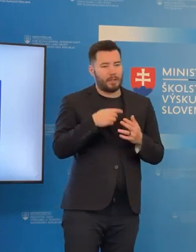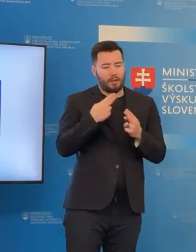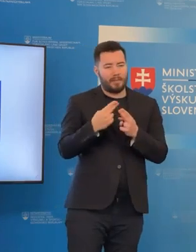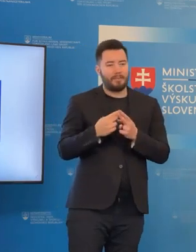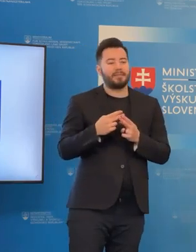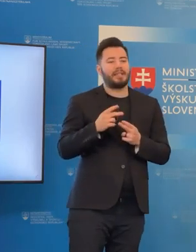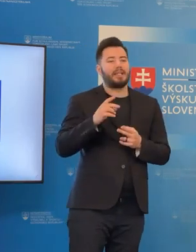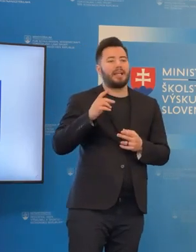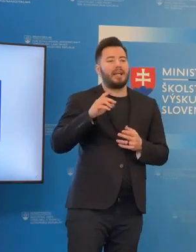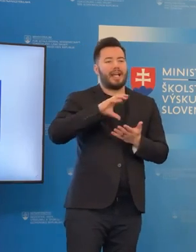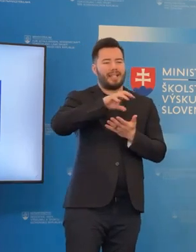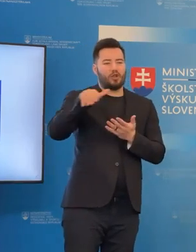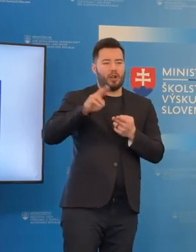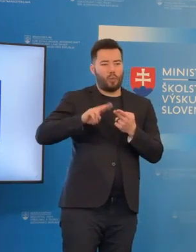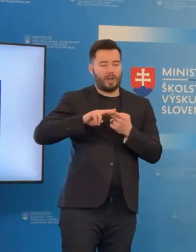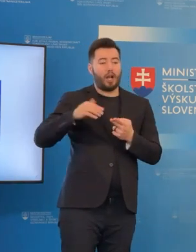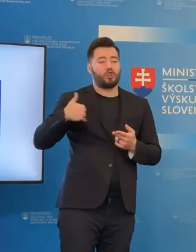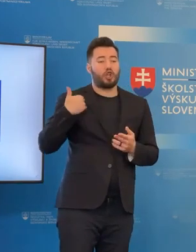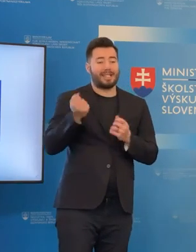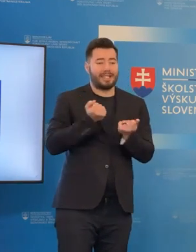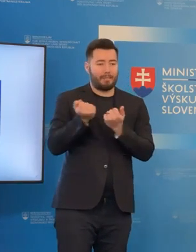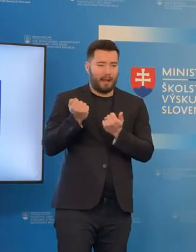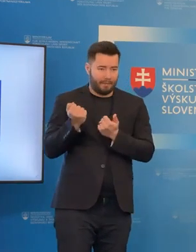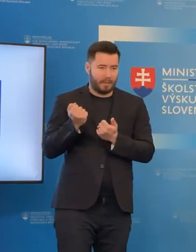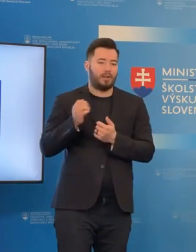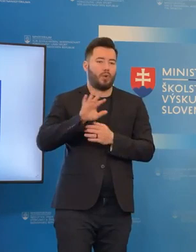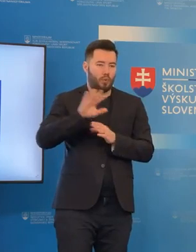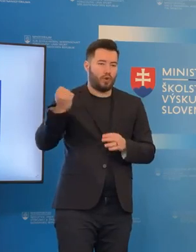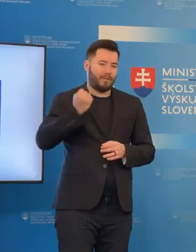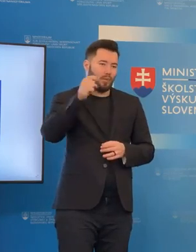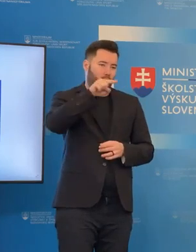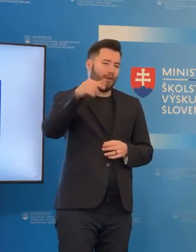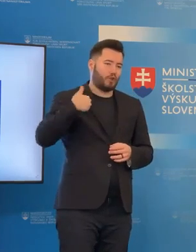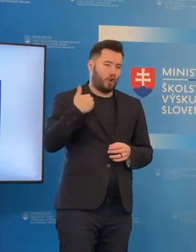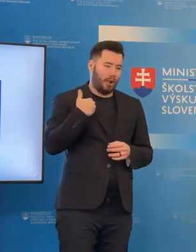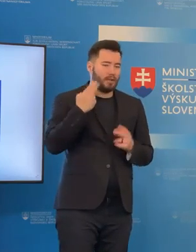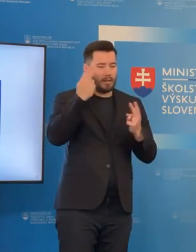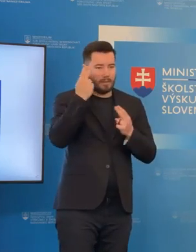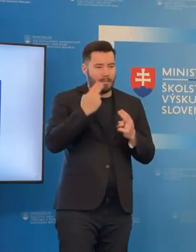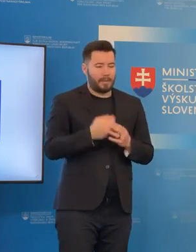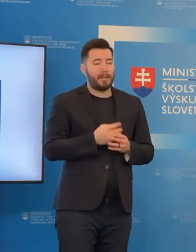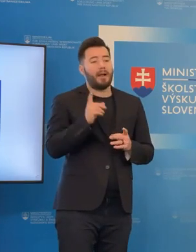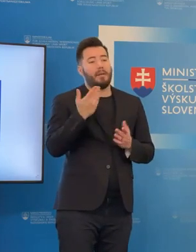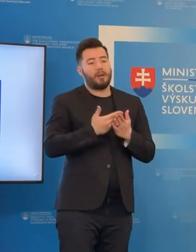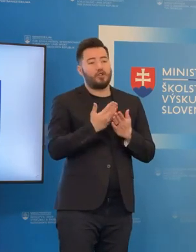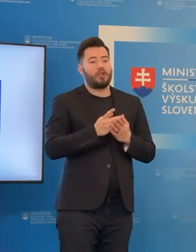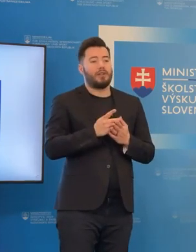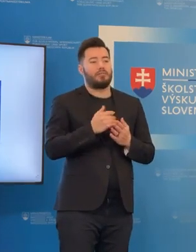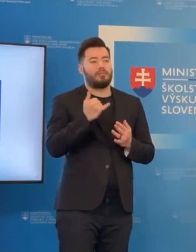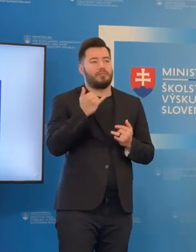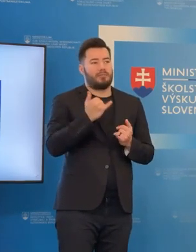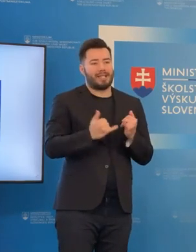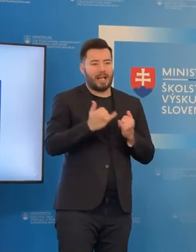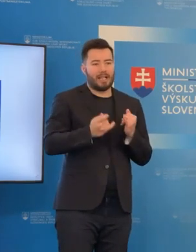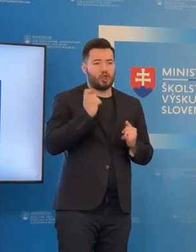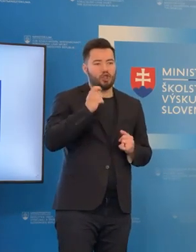školskej správy a samozrejme, že fungujú pretože máme začlenených už žiakov zo zahraničia